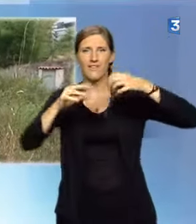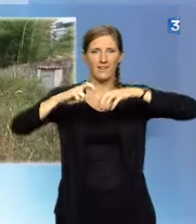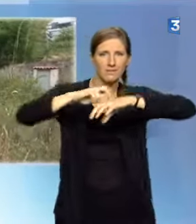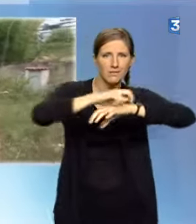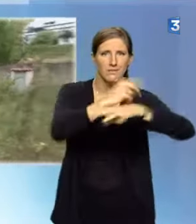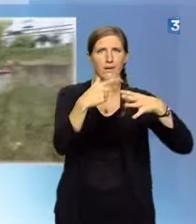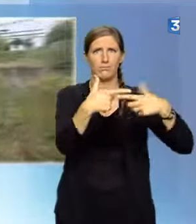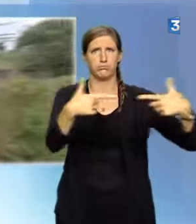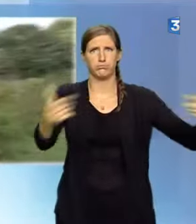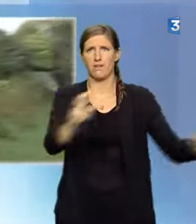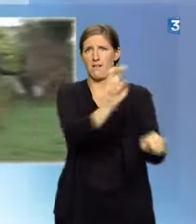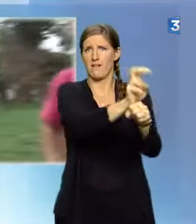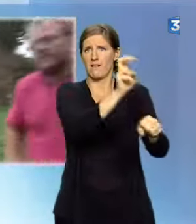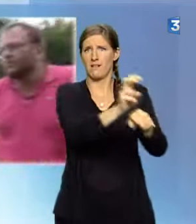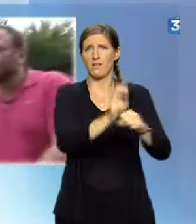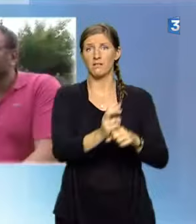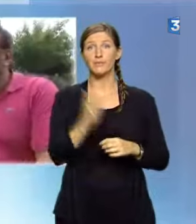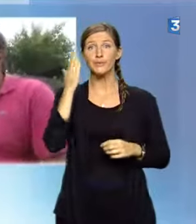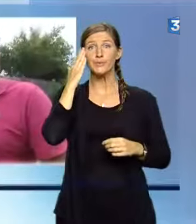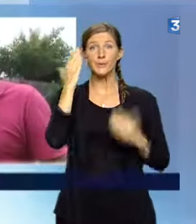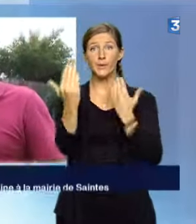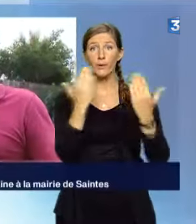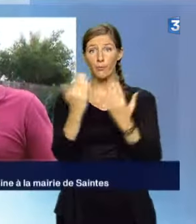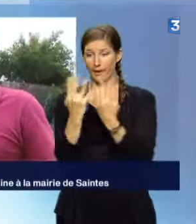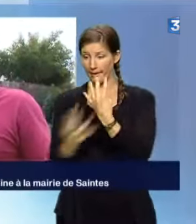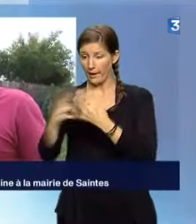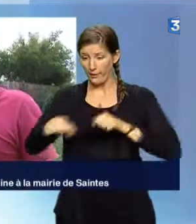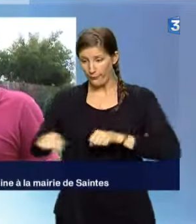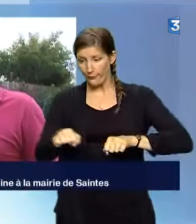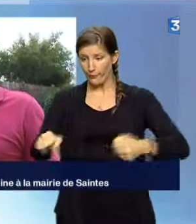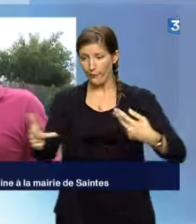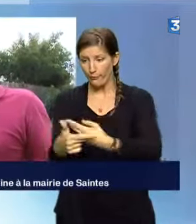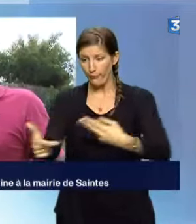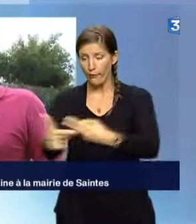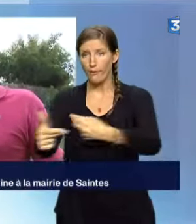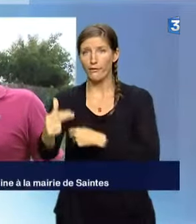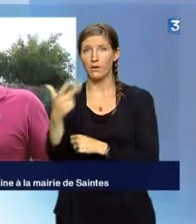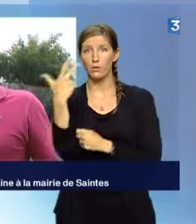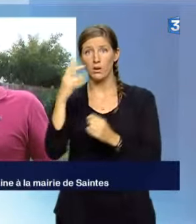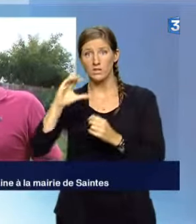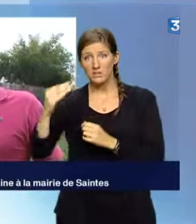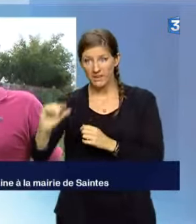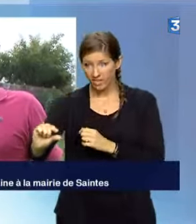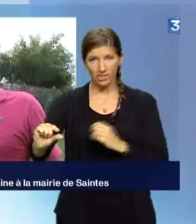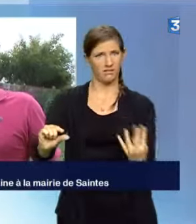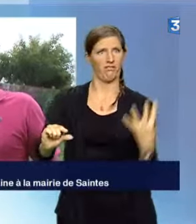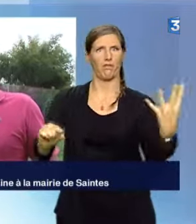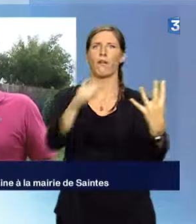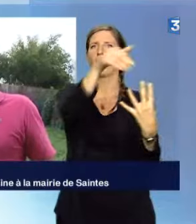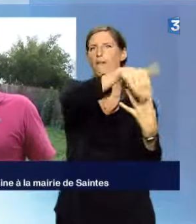on la voit ici, que dans de l'herbe qui est tendue à 6-7 cm, comme on peut le faire avec une tondeuse. Et donc là, la bonne nouvelle,